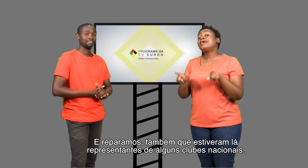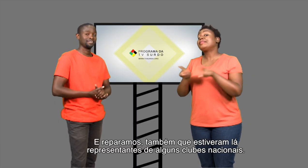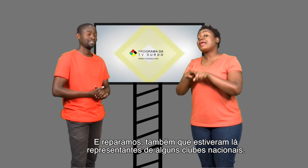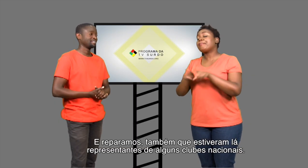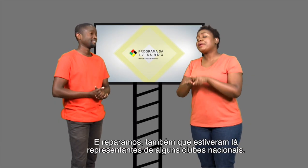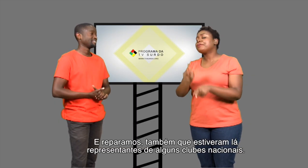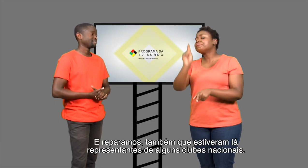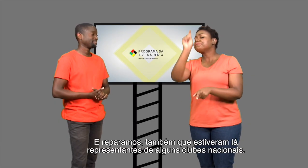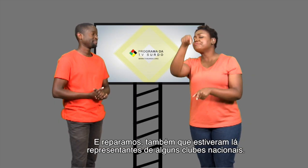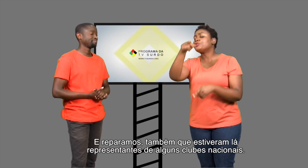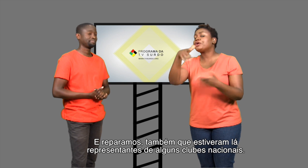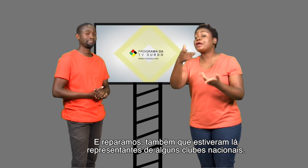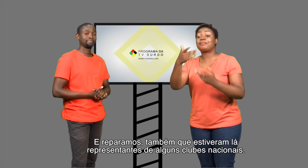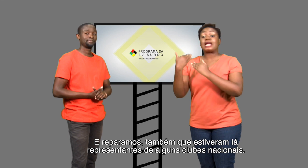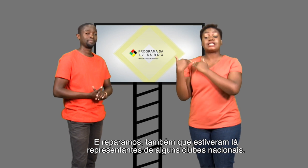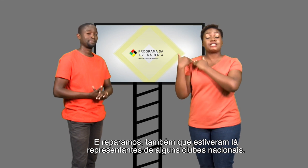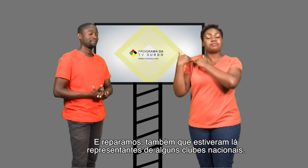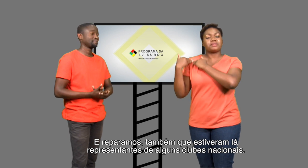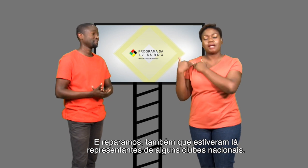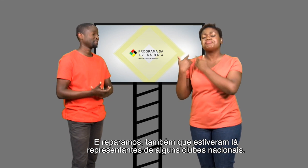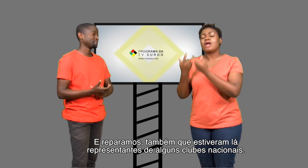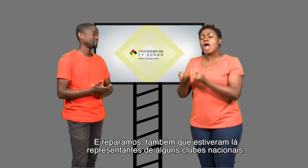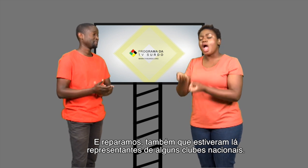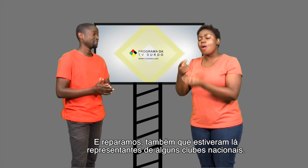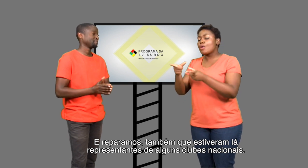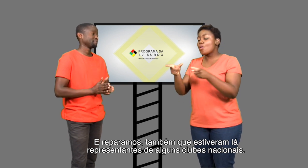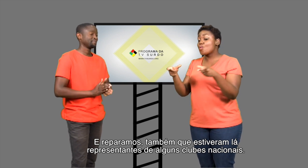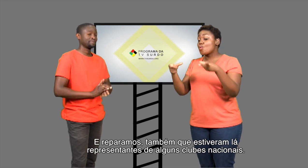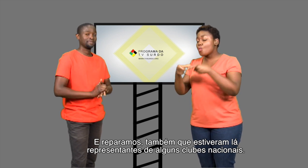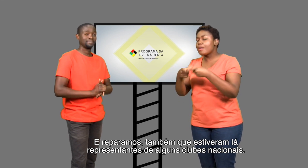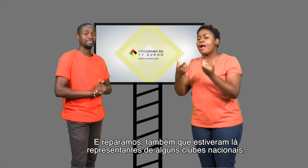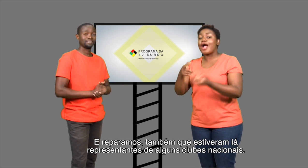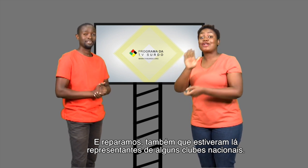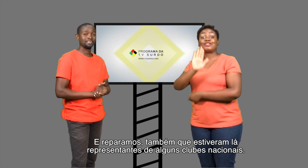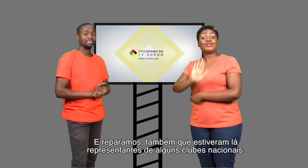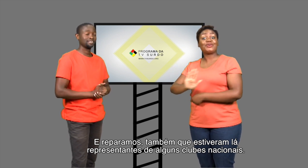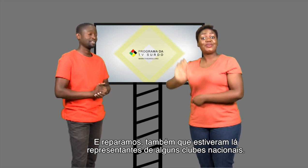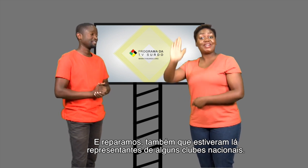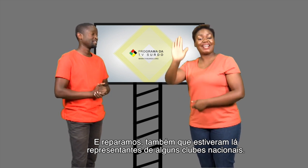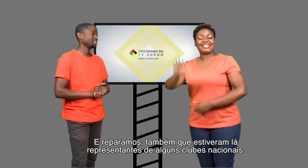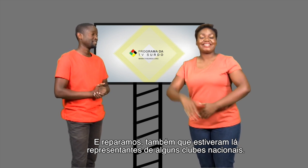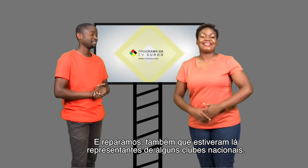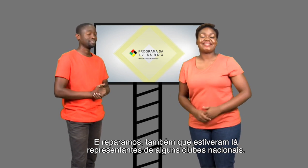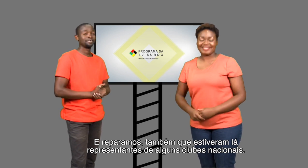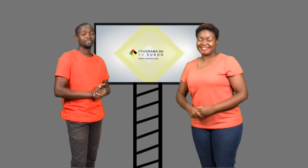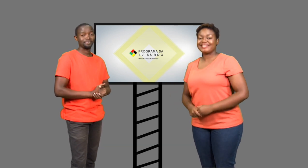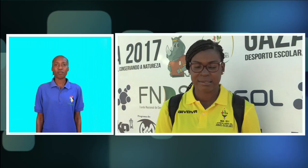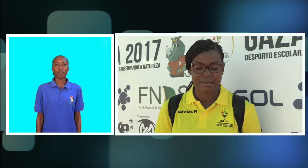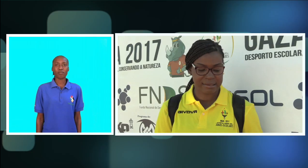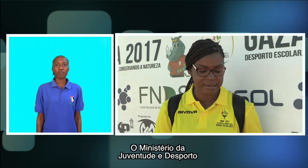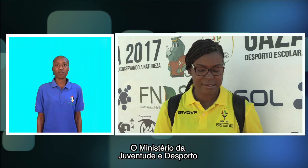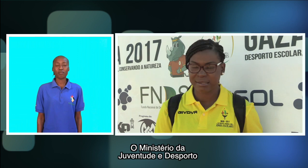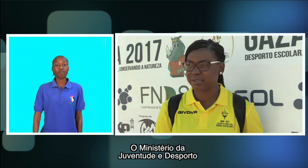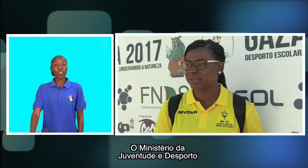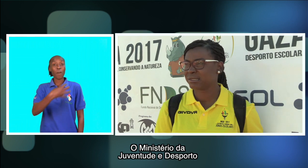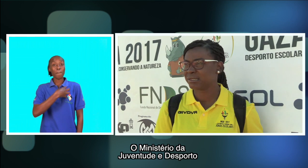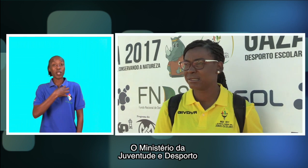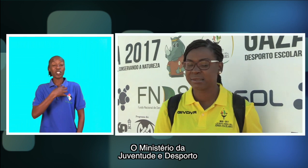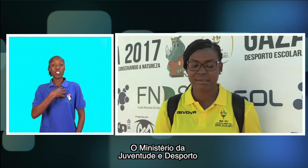E reparamos também que estiveram lá representantes de alguns clubes nacionais. O Ministério